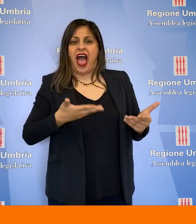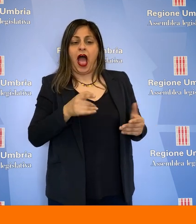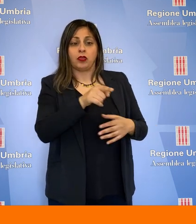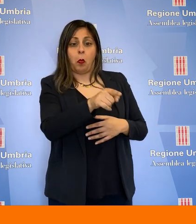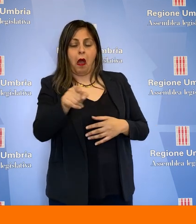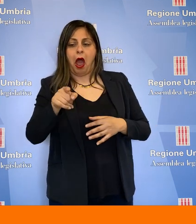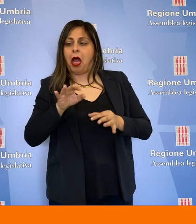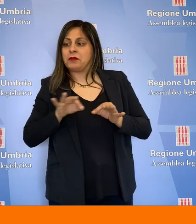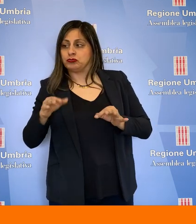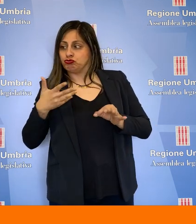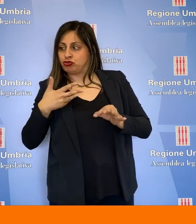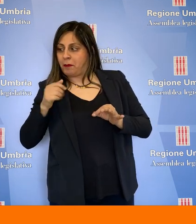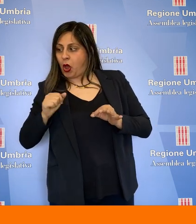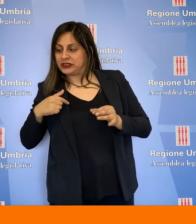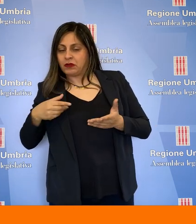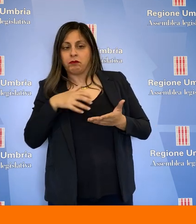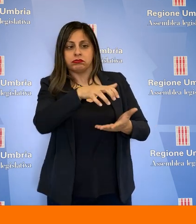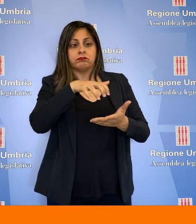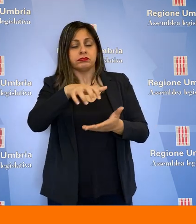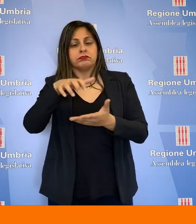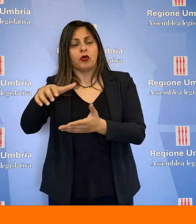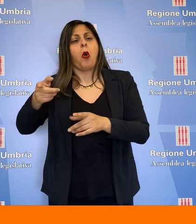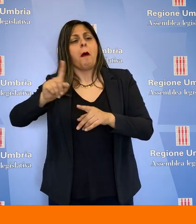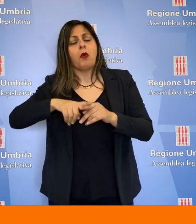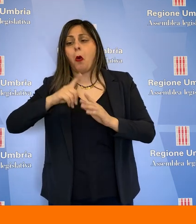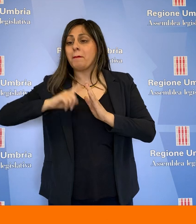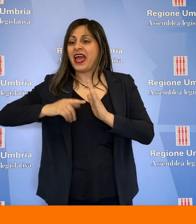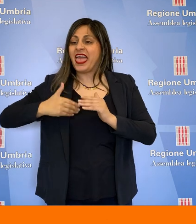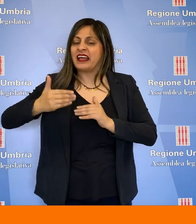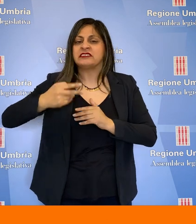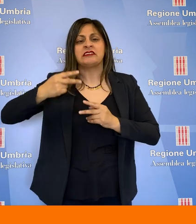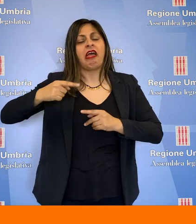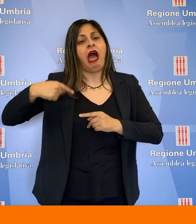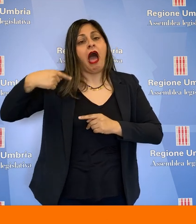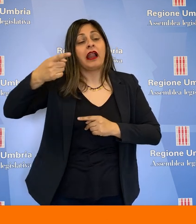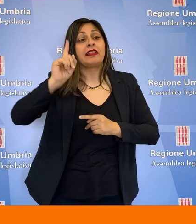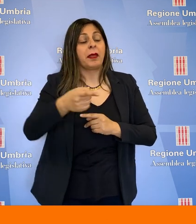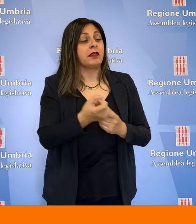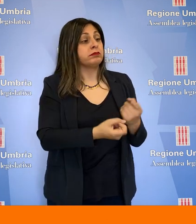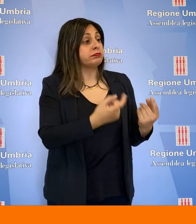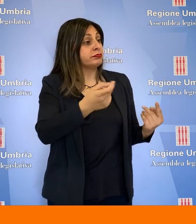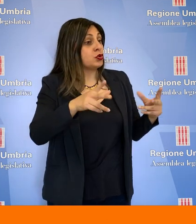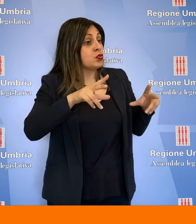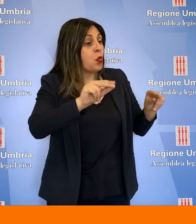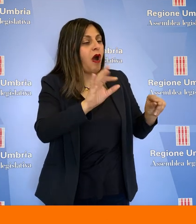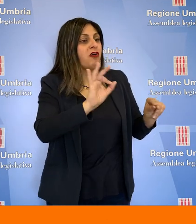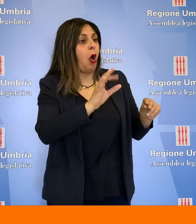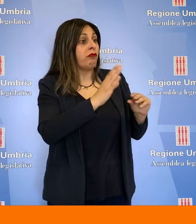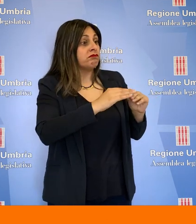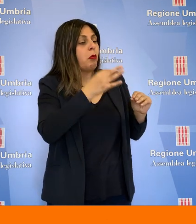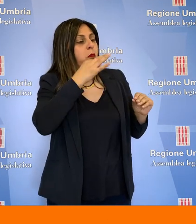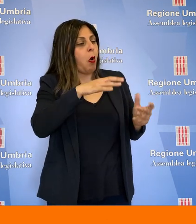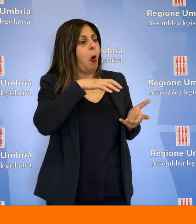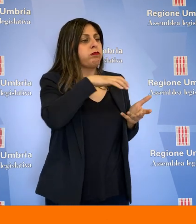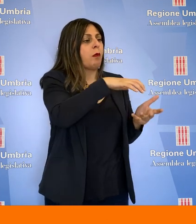già oggi ci sono nella propria disponibilità per poi proseguire con quelle che nei prossimi mesi e anni arriveranno o si potranno